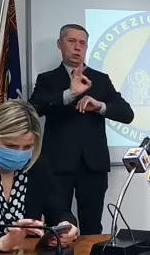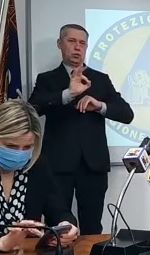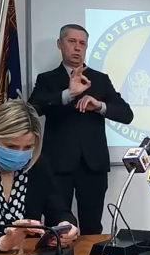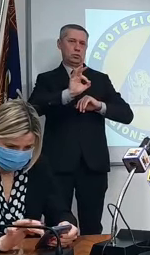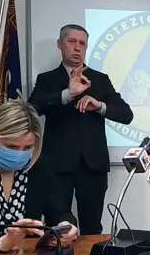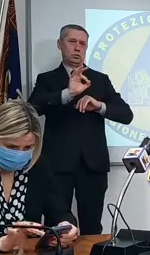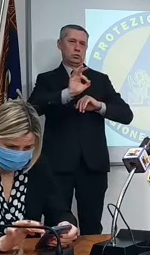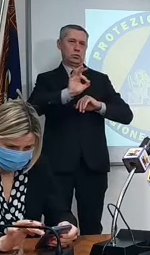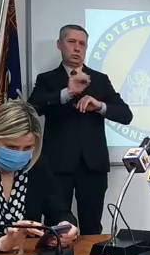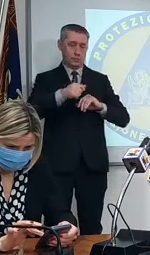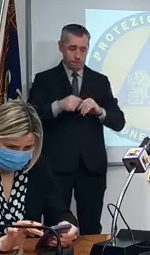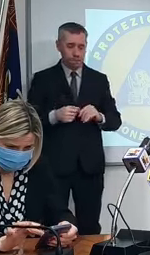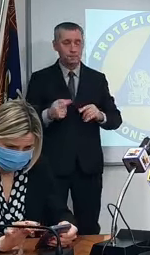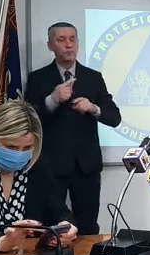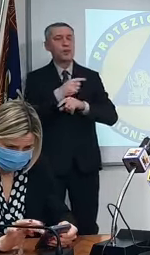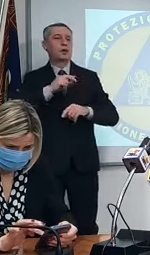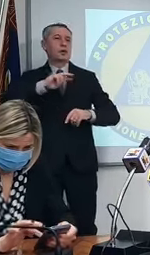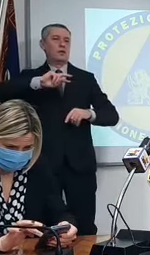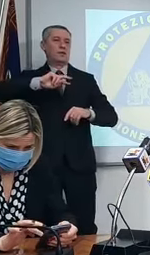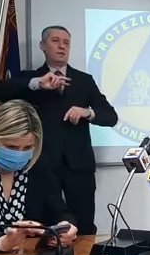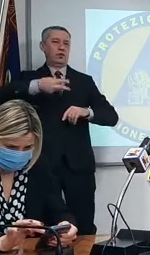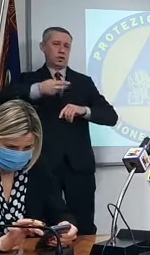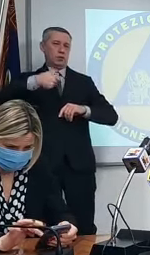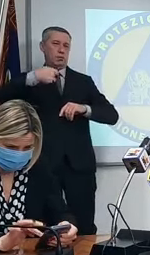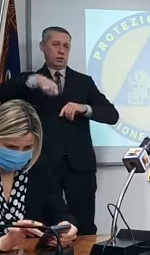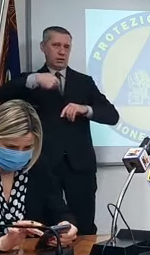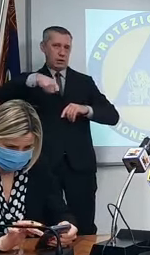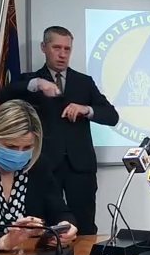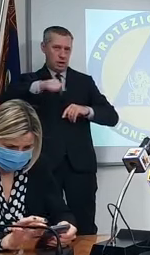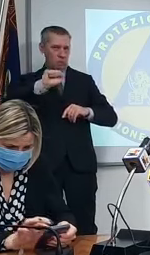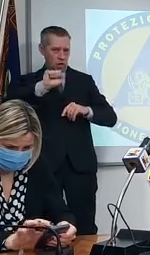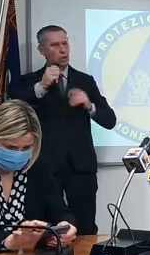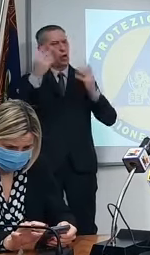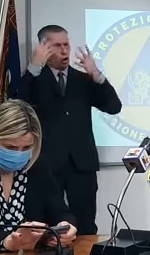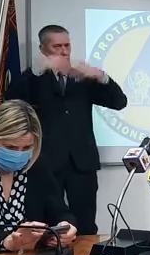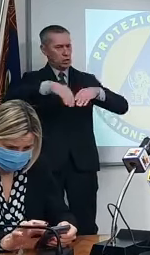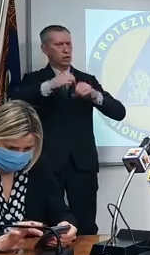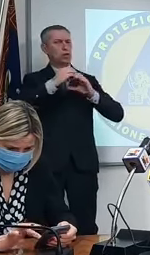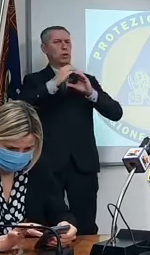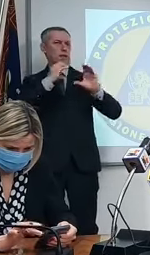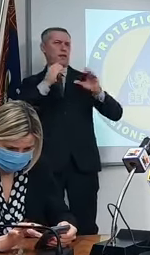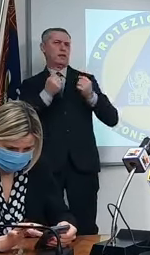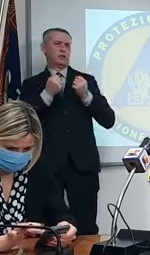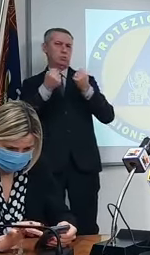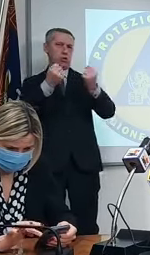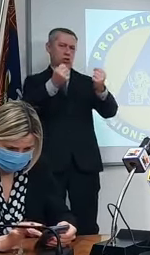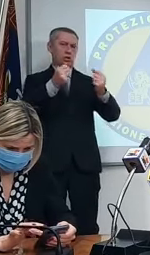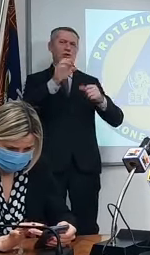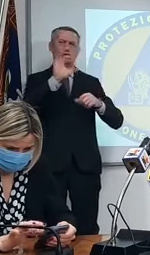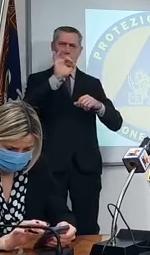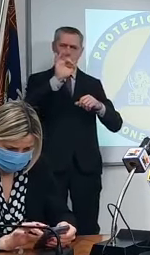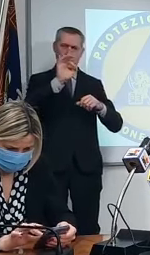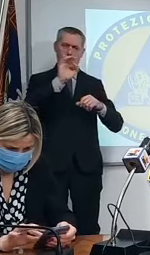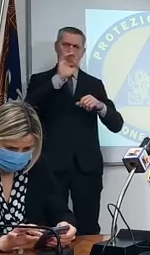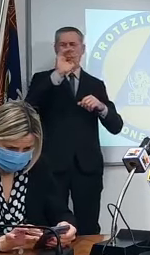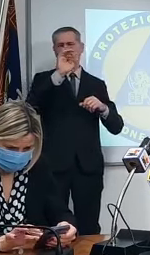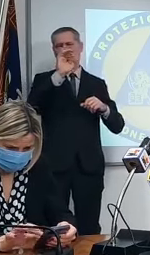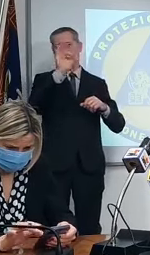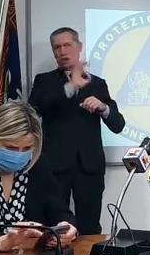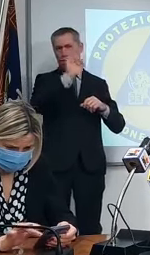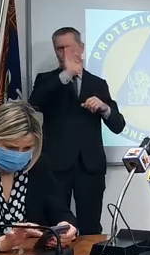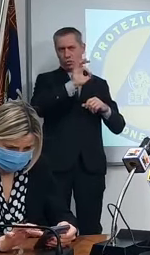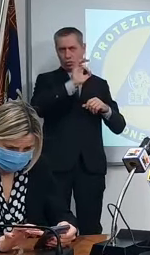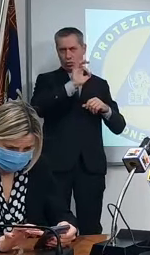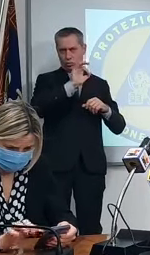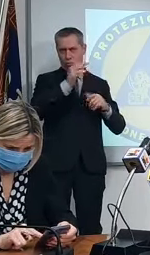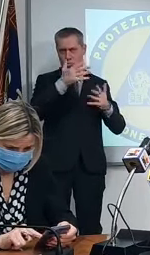il vicepresidente De Berti ha programmato con le aziende i trasporti per il 50% di DAD che noi abbiamo fatto anche collaudato, vi